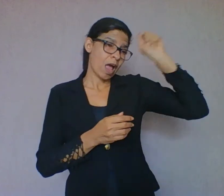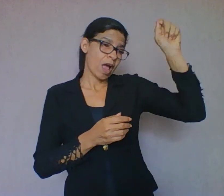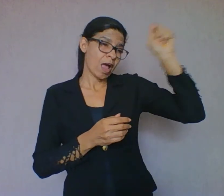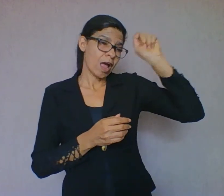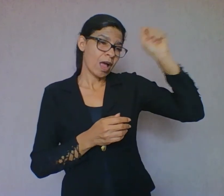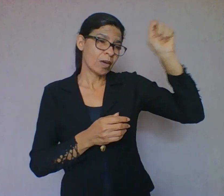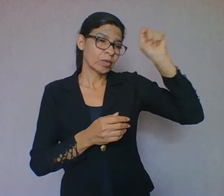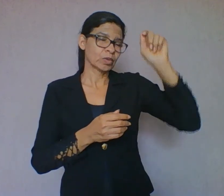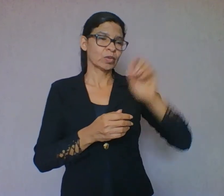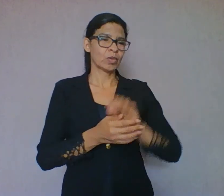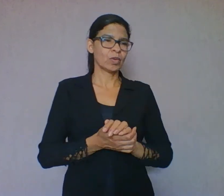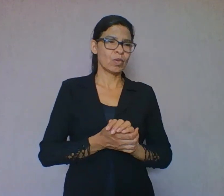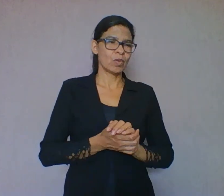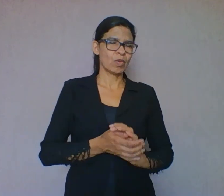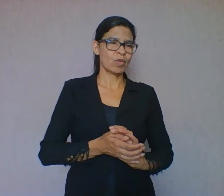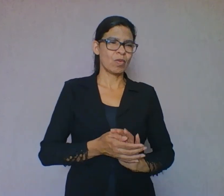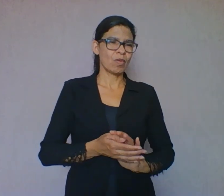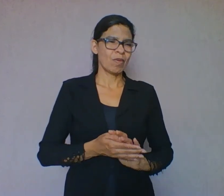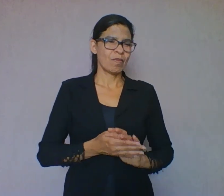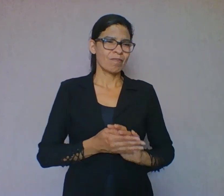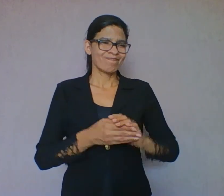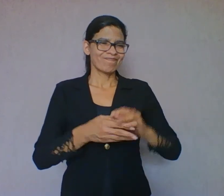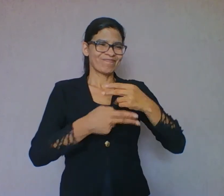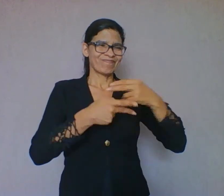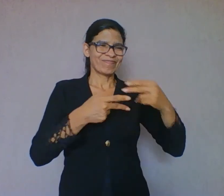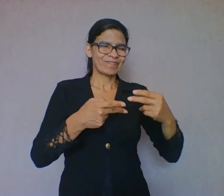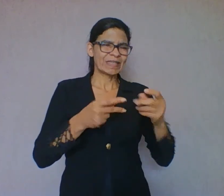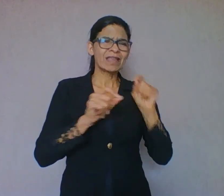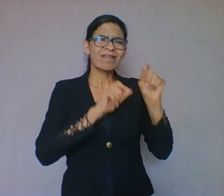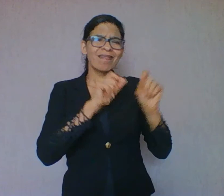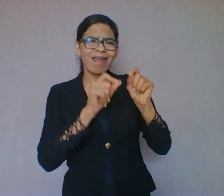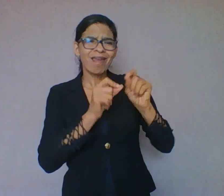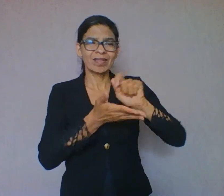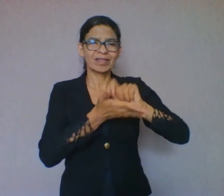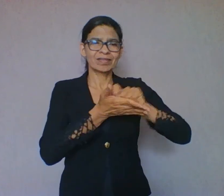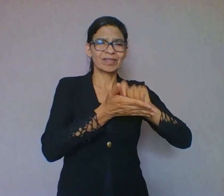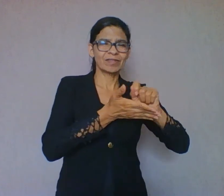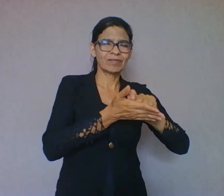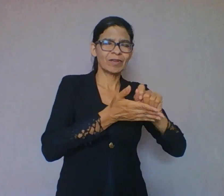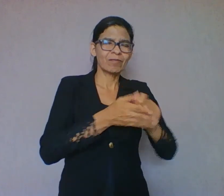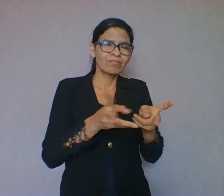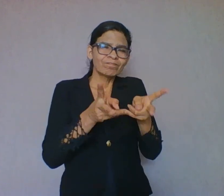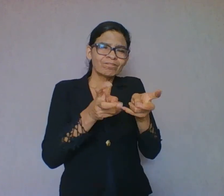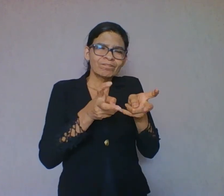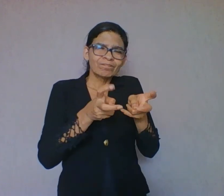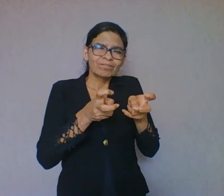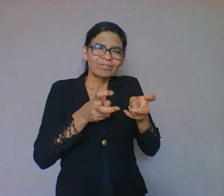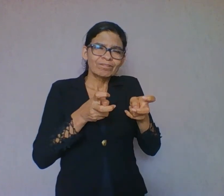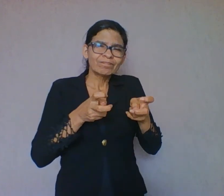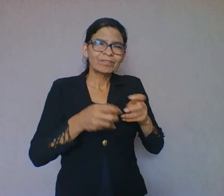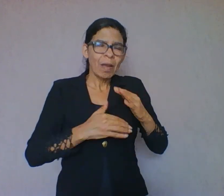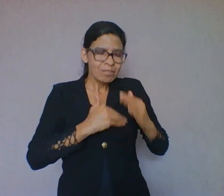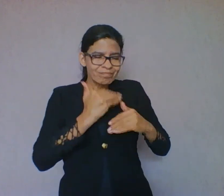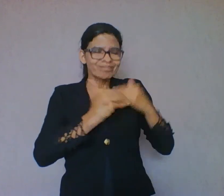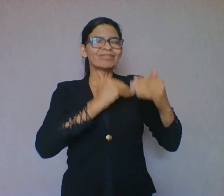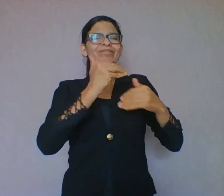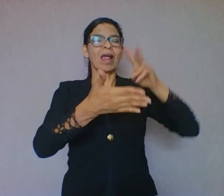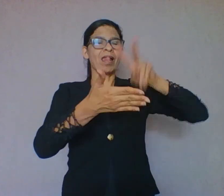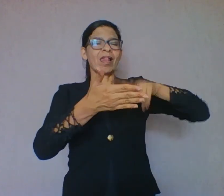impressão e obter informações que possibilitarão uma leitura mais eficiente. Na página 35 do caderno